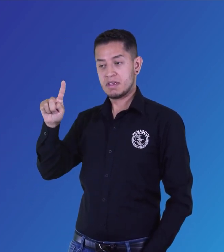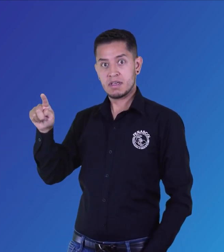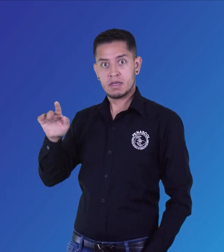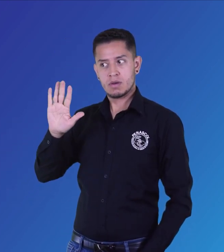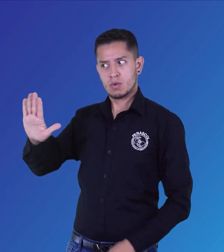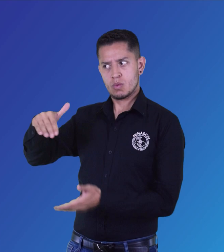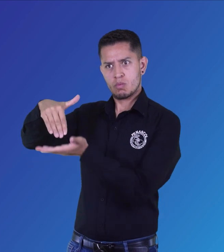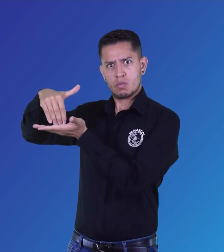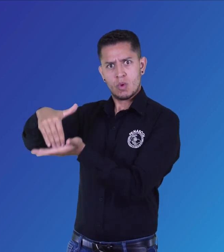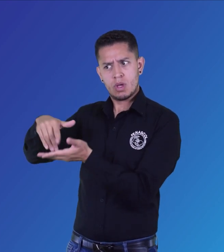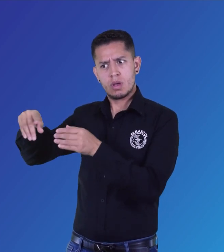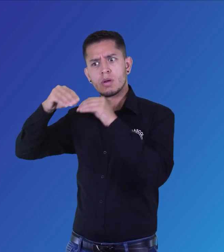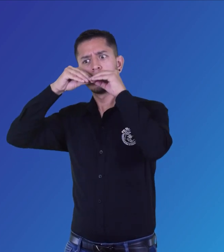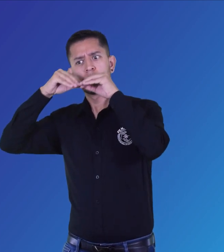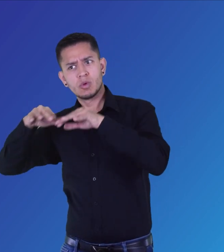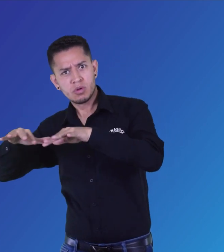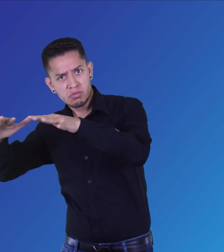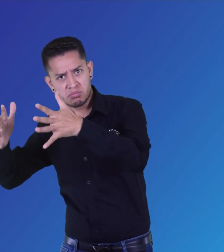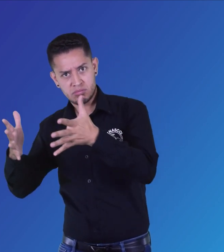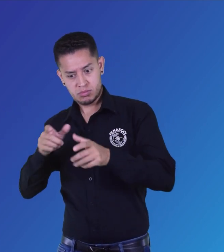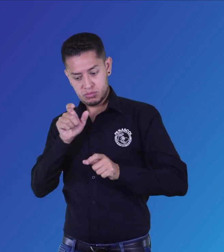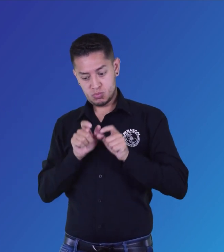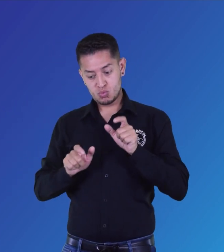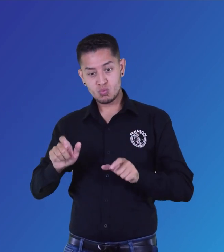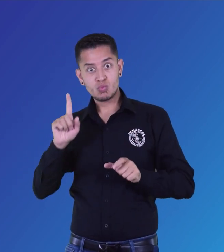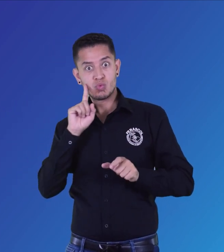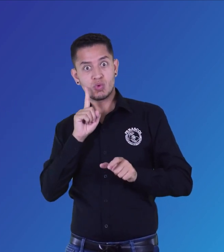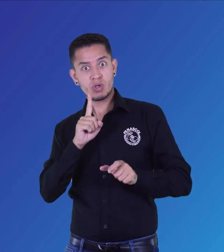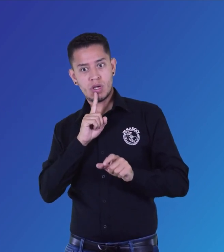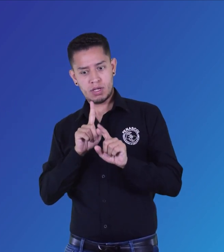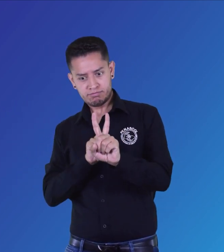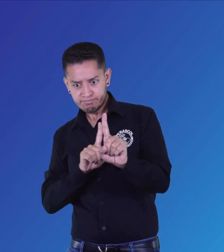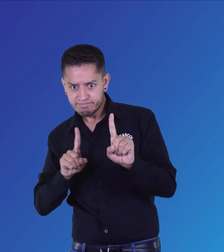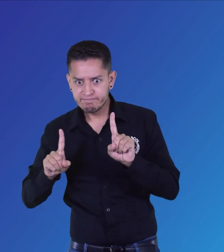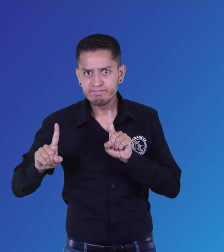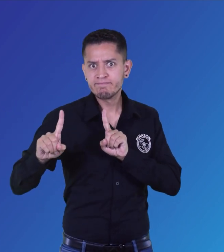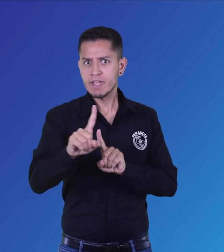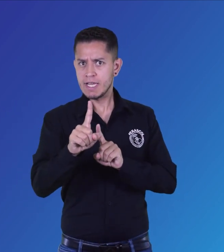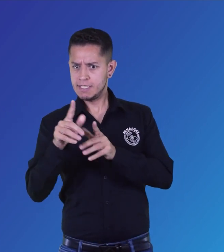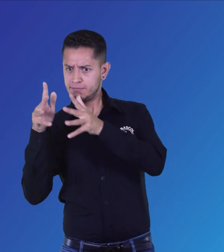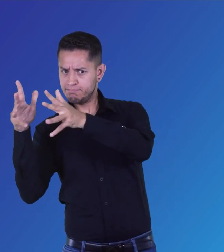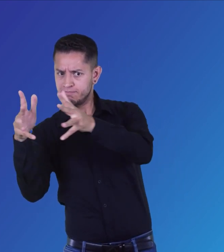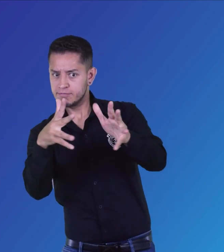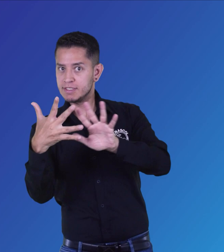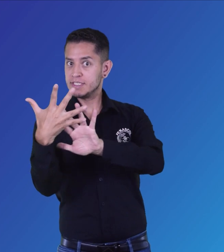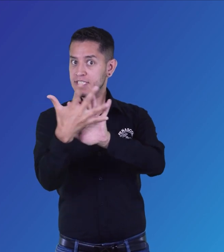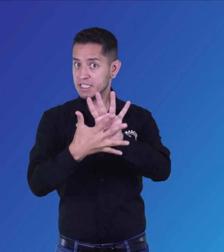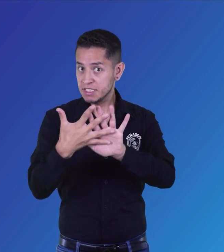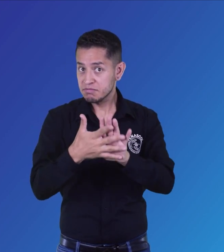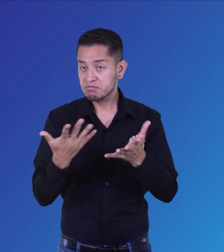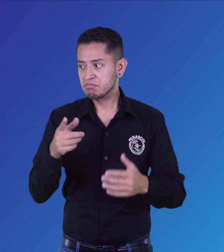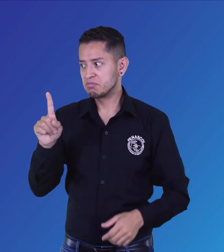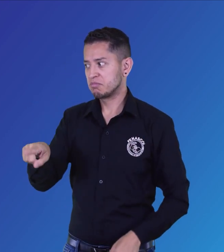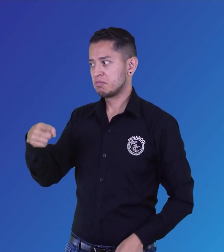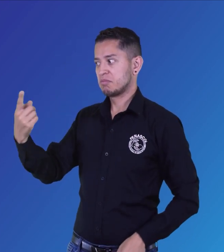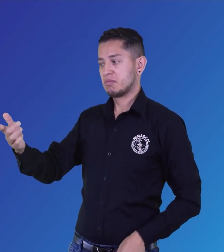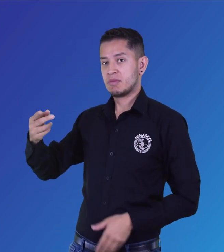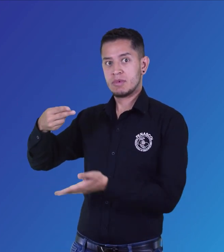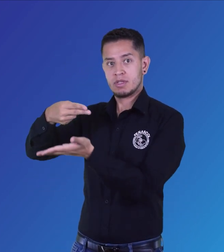personas sordas en la enseñanza de la lengua de señas colombiana, de acuerdo a la posición de la WFD, la Convención